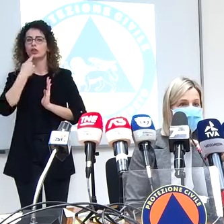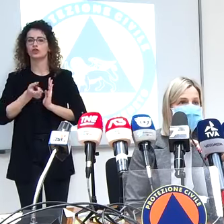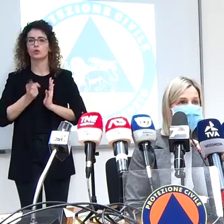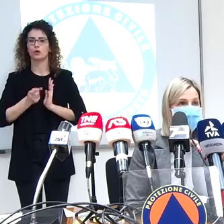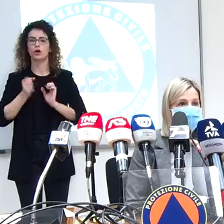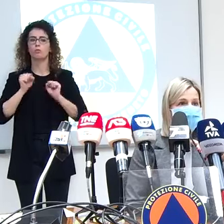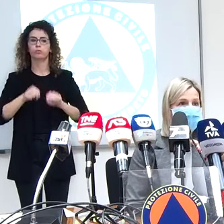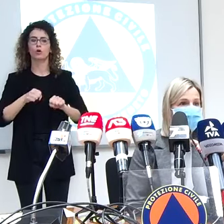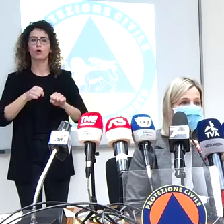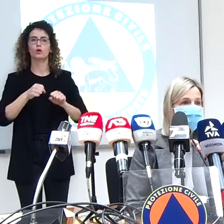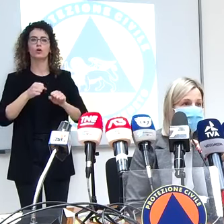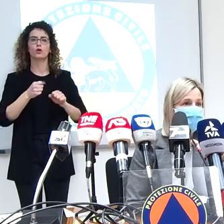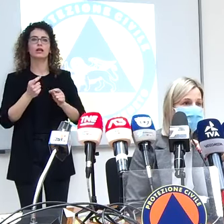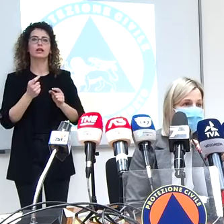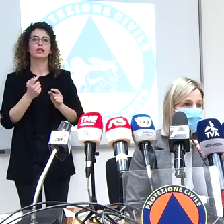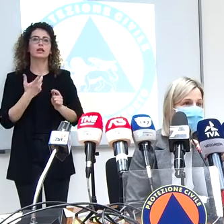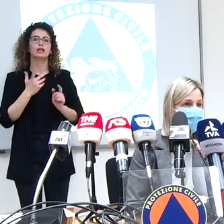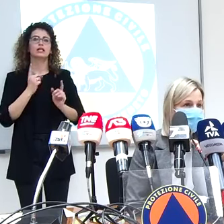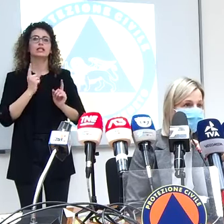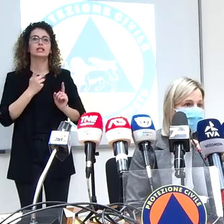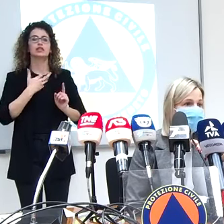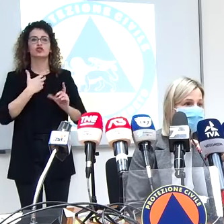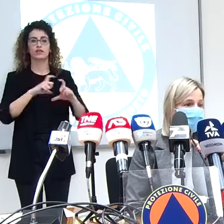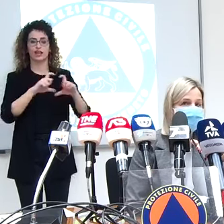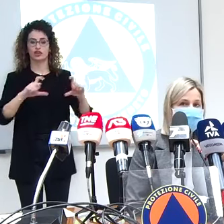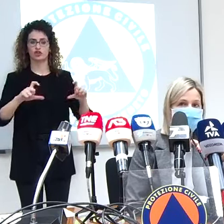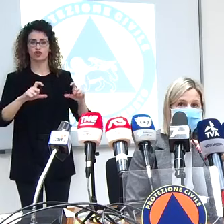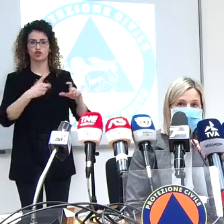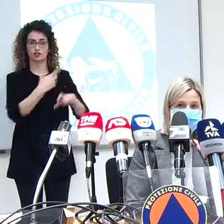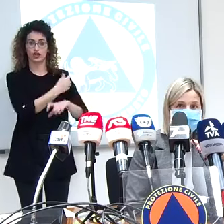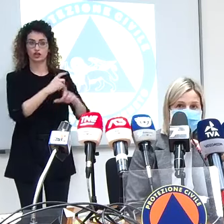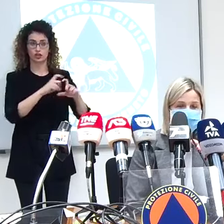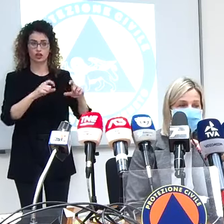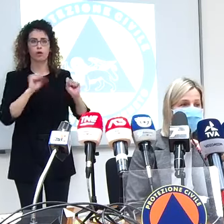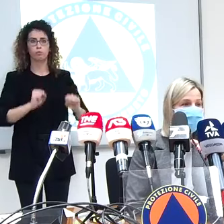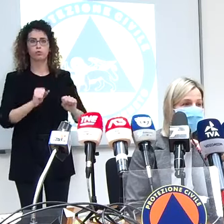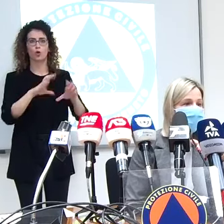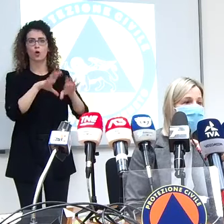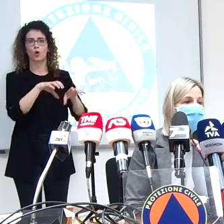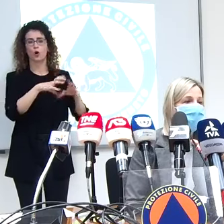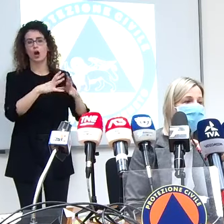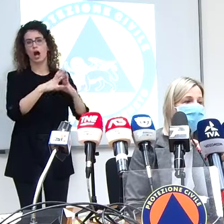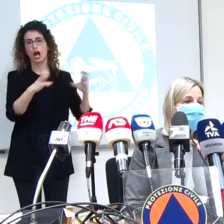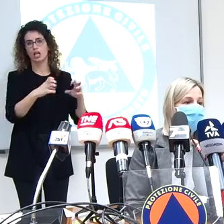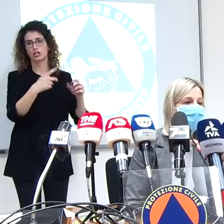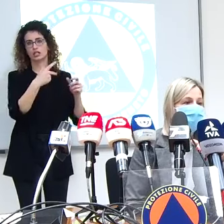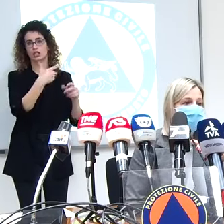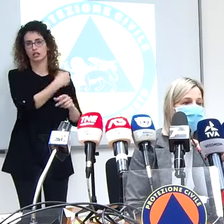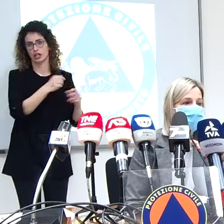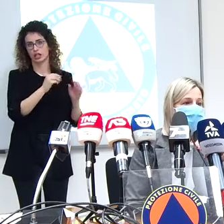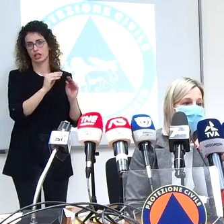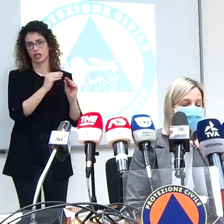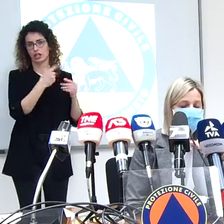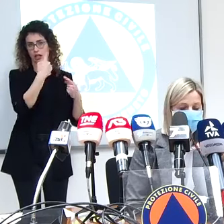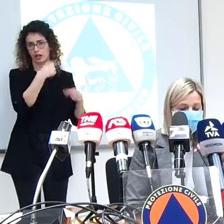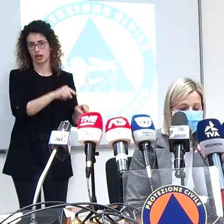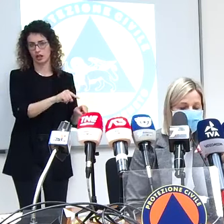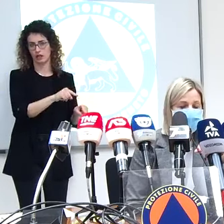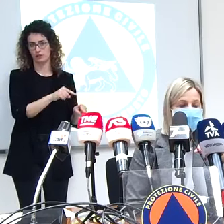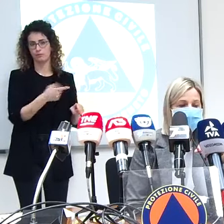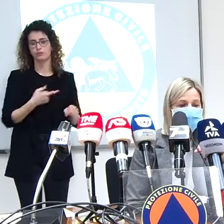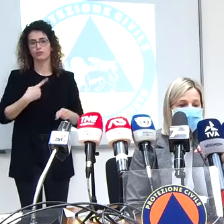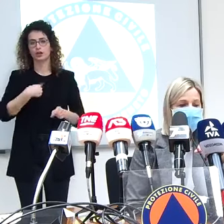vaccinazioni qualora ci dovessero essere i vaccini all'interno delle aziende e noi nella nostro